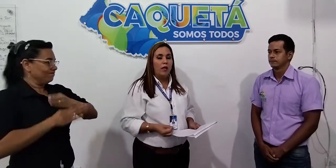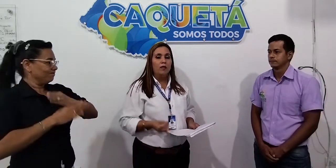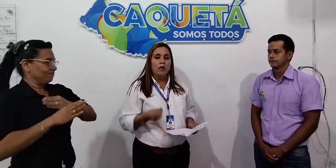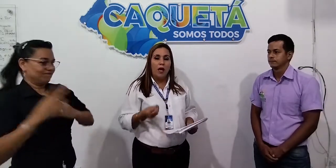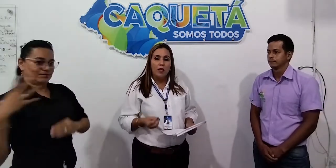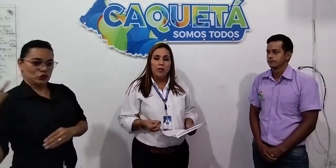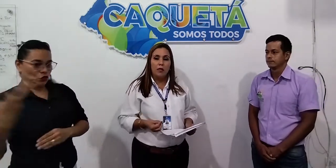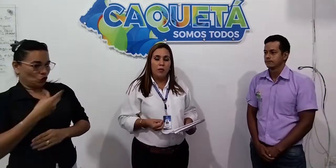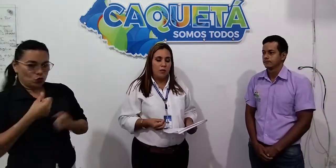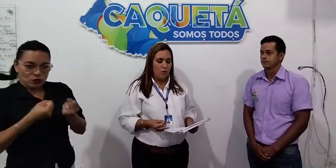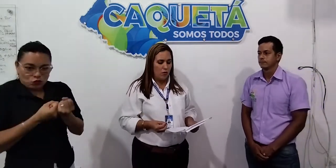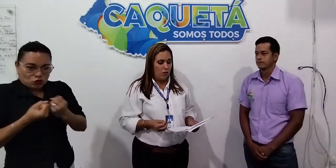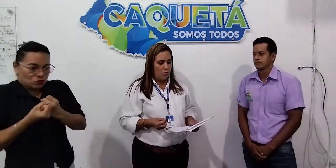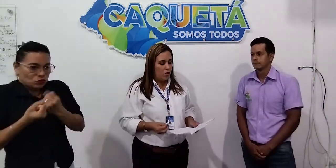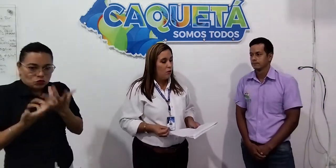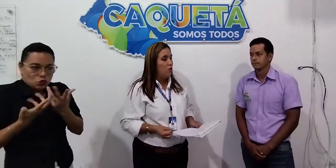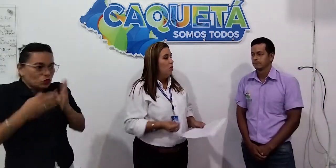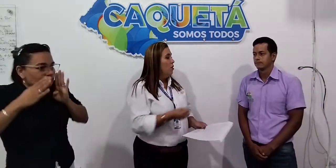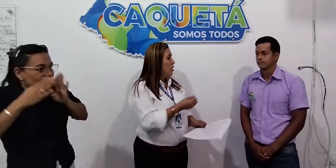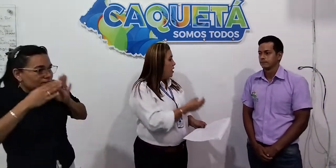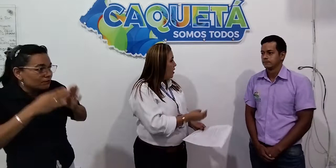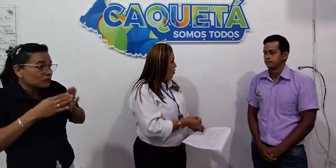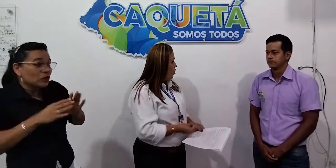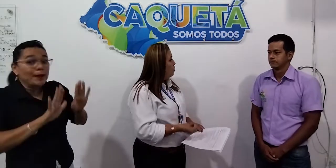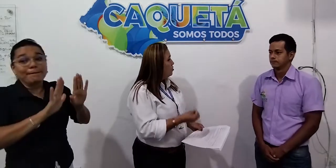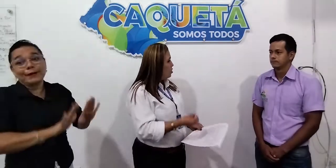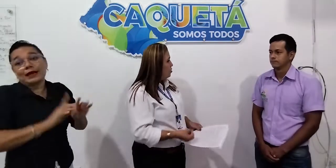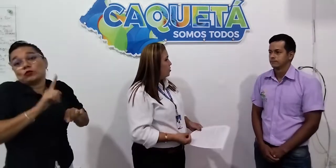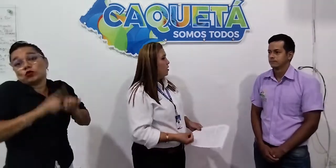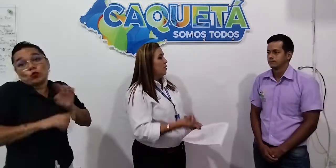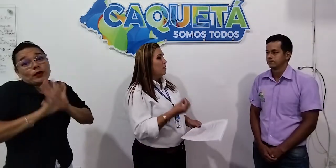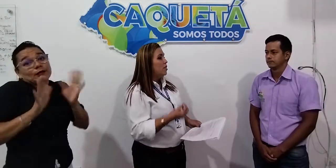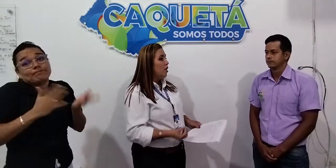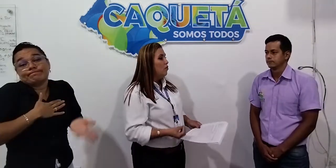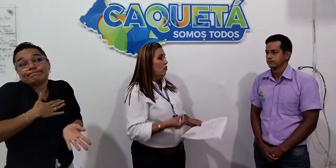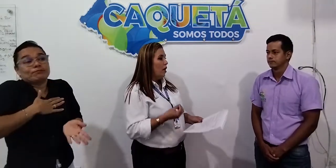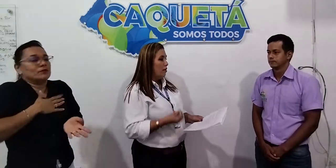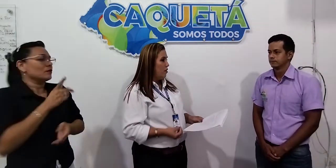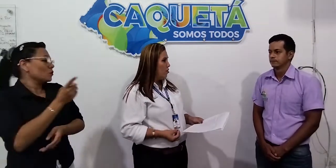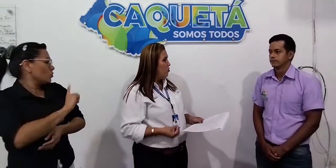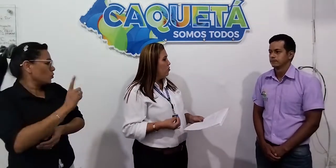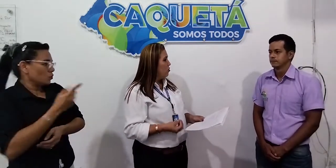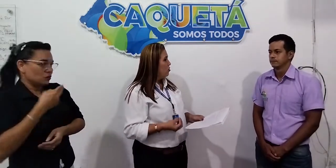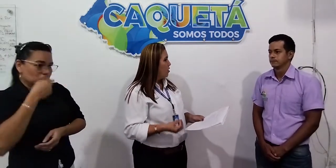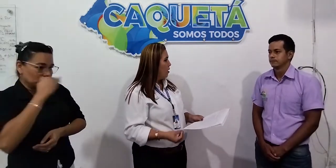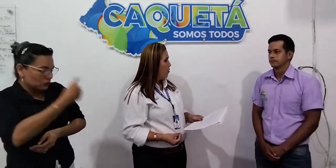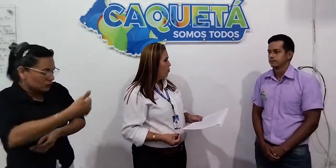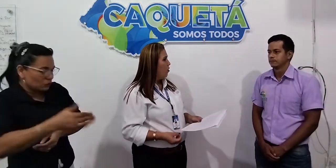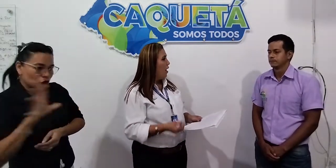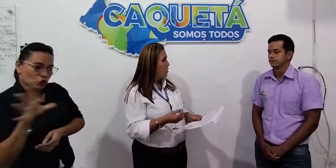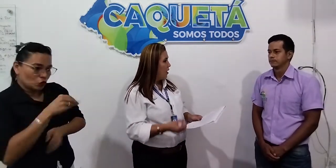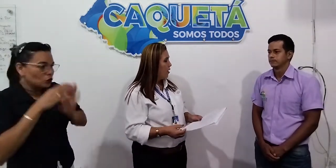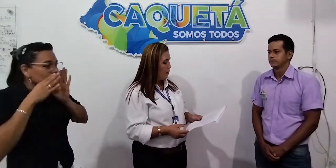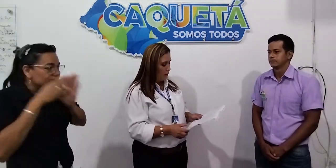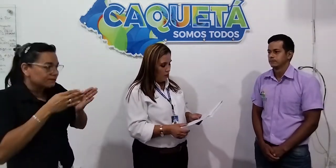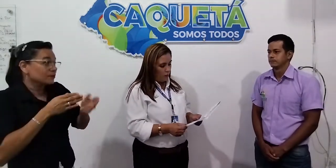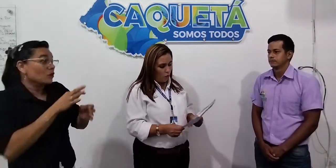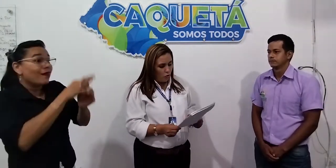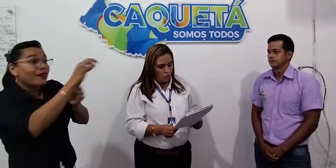se haya esa prestación de servicio y que hoy los niños estén siendo atendidos todos y cada uno allá por los